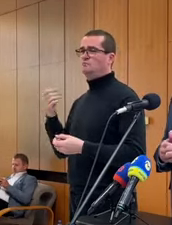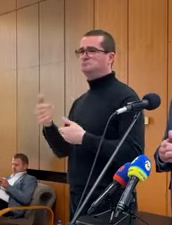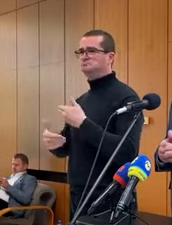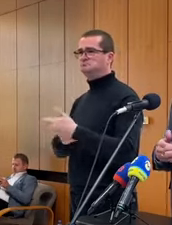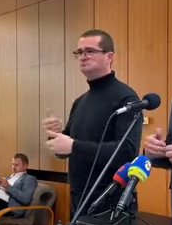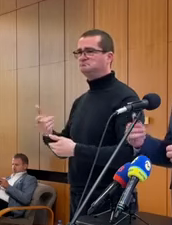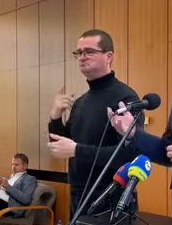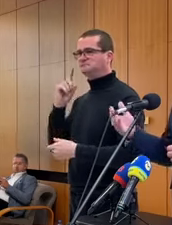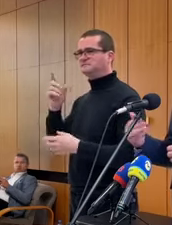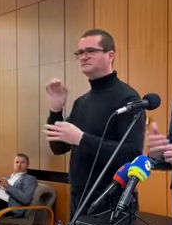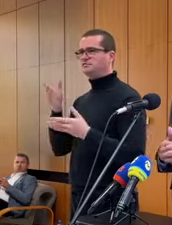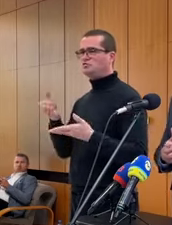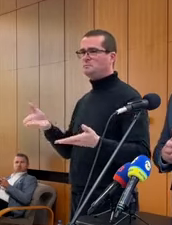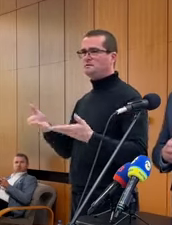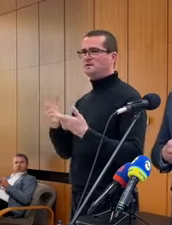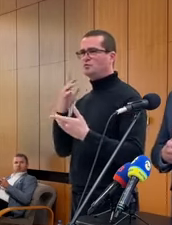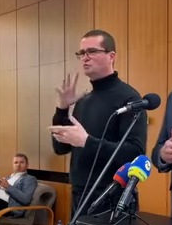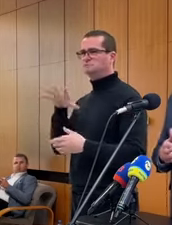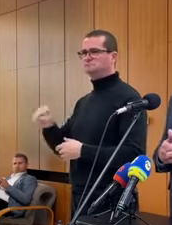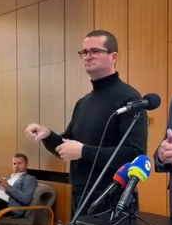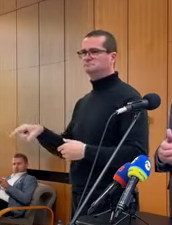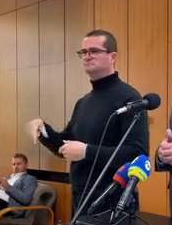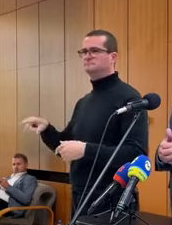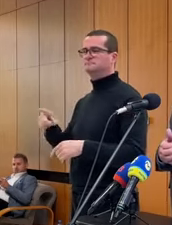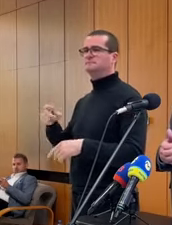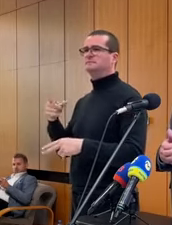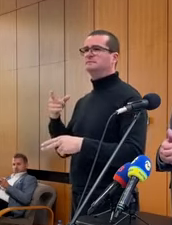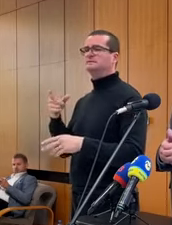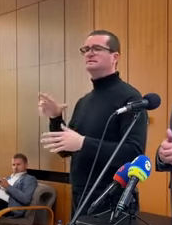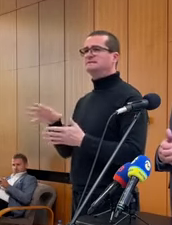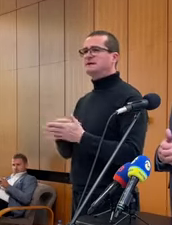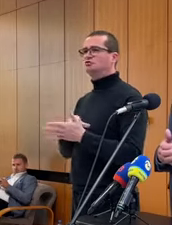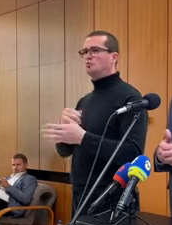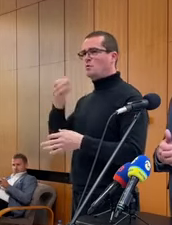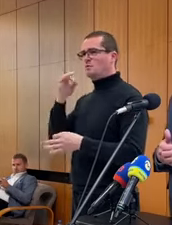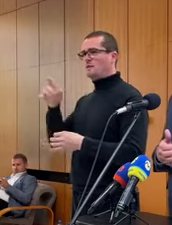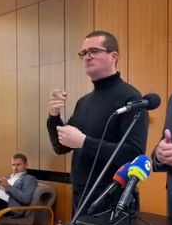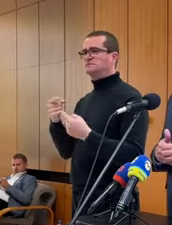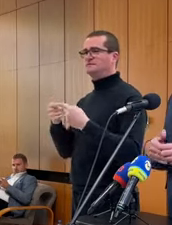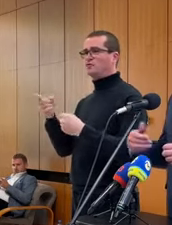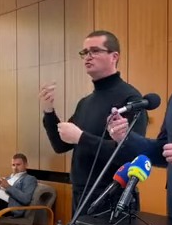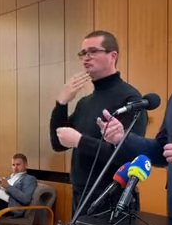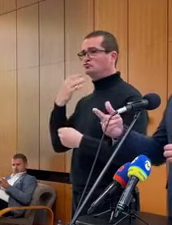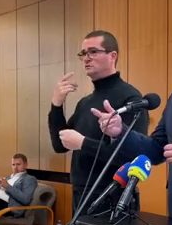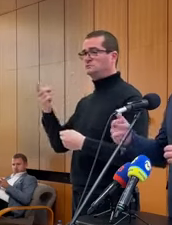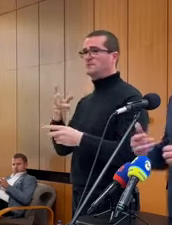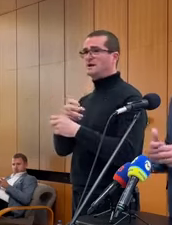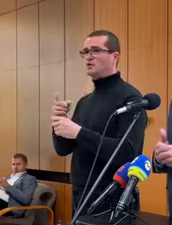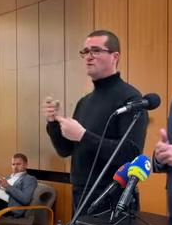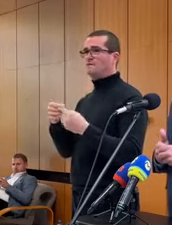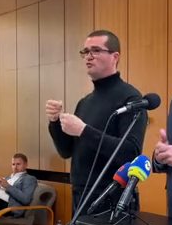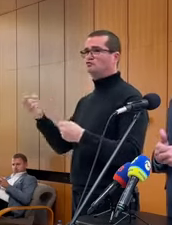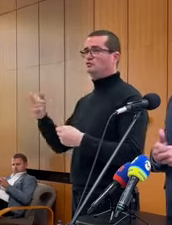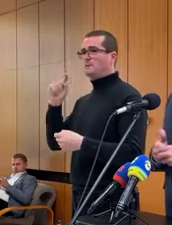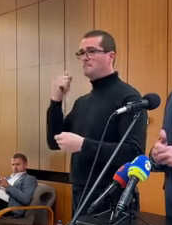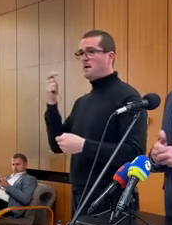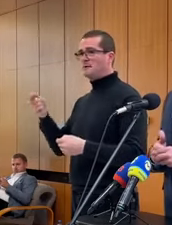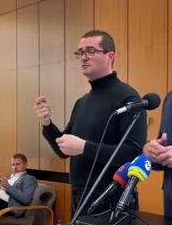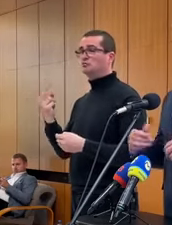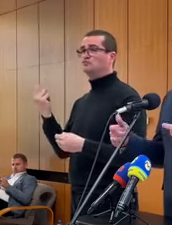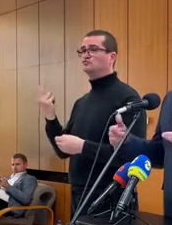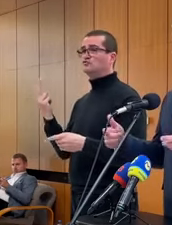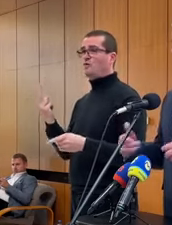procesy. Viete veľmi dobré, asi ste možno zaregistrovali, zavadzajú kontroly Nemci voči Českej republike, Rakúšania voči Maďarsku a